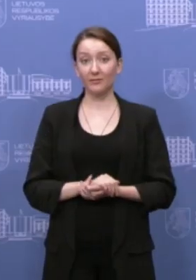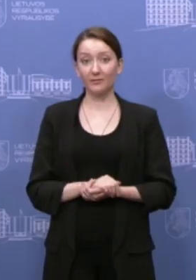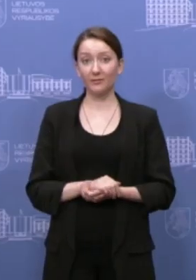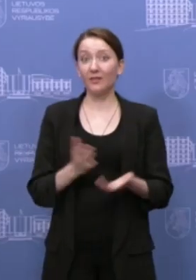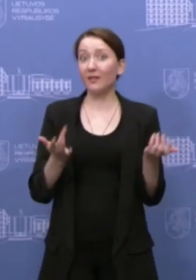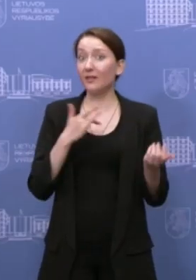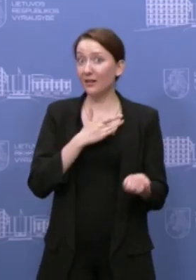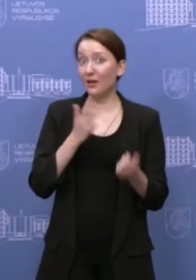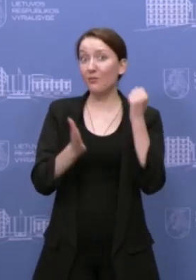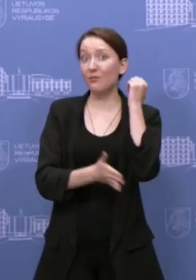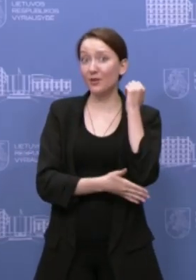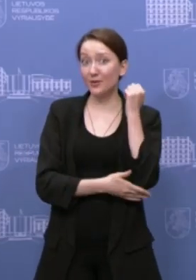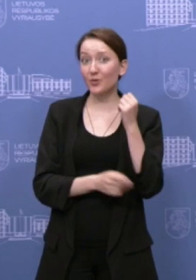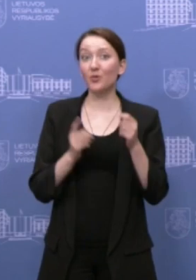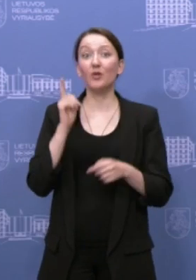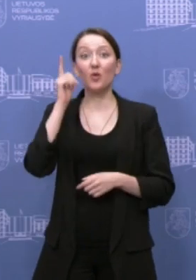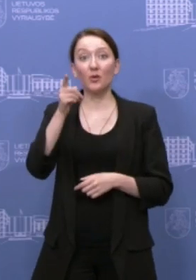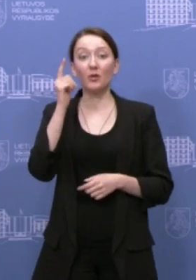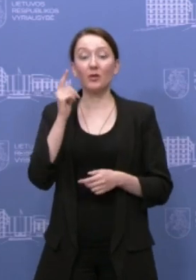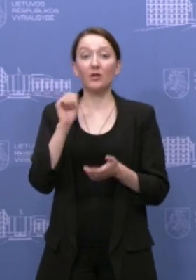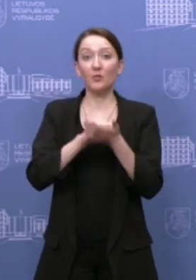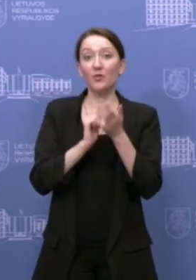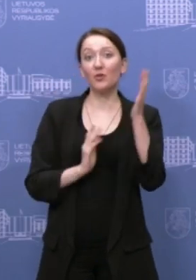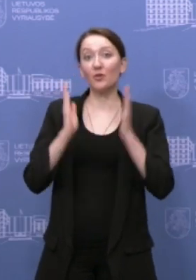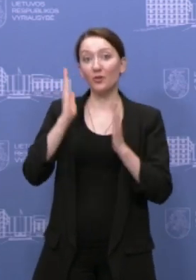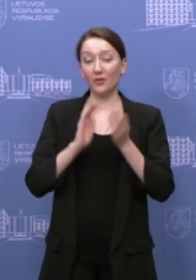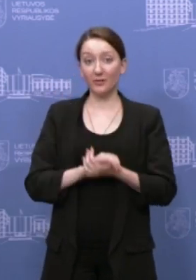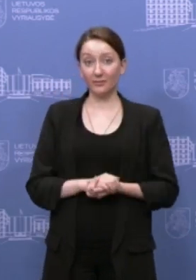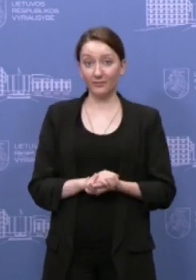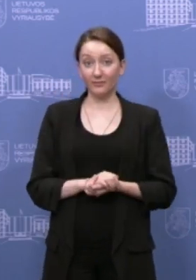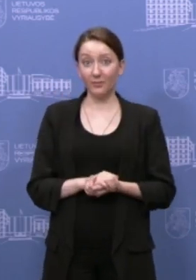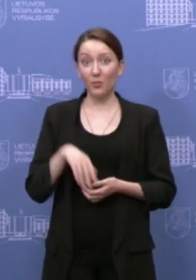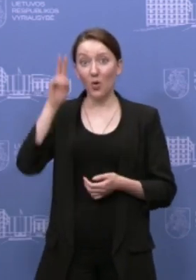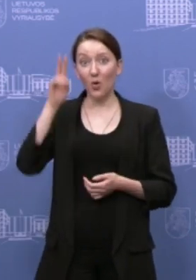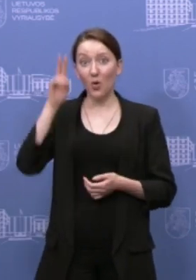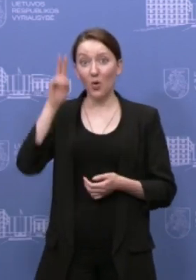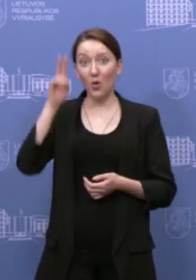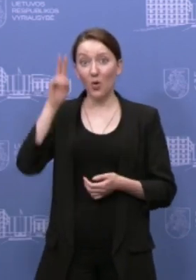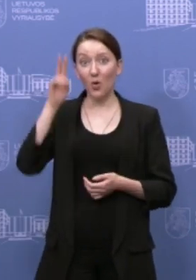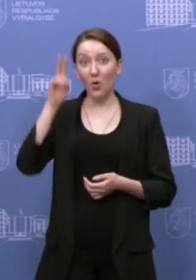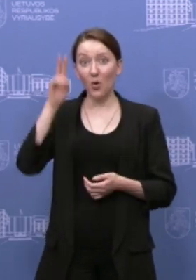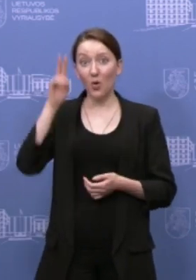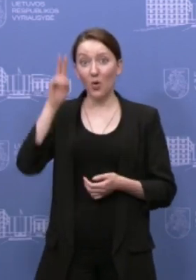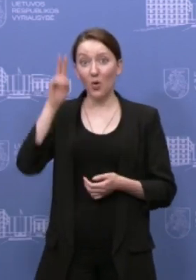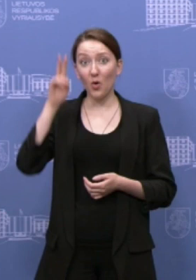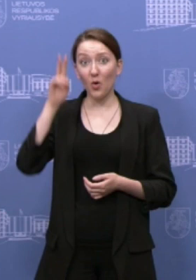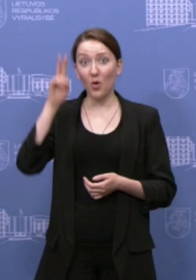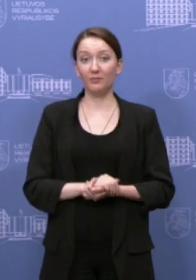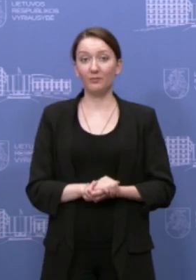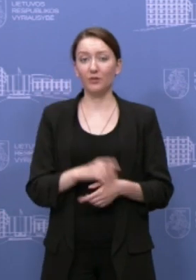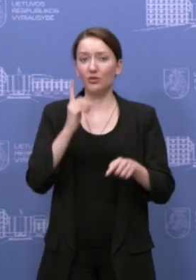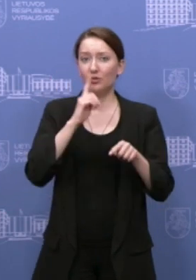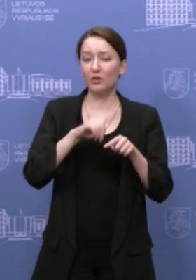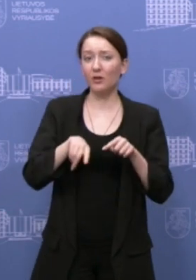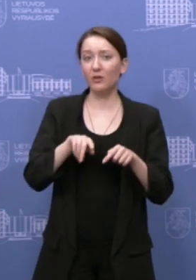tikriausiai jau paskutinė, nuotolinė premjeras pados konferencija po vyriausybės pastariamu ir posėdžiu. Ir šį kartą